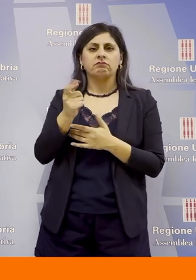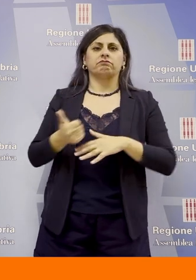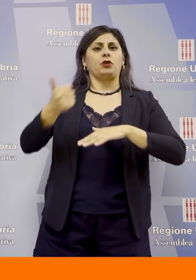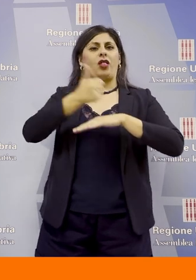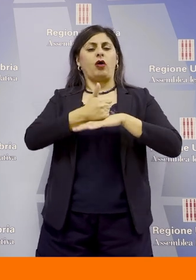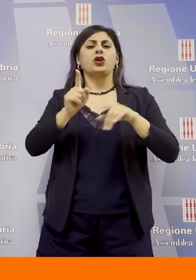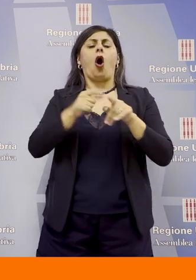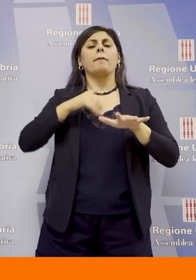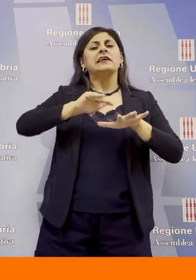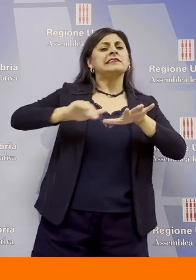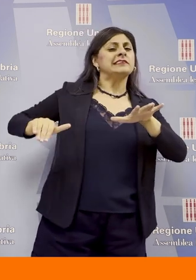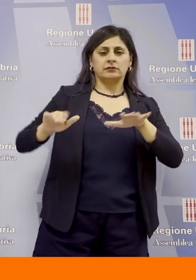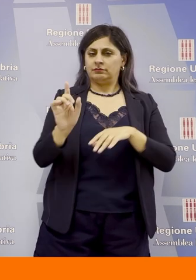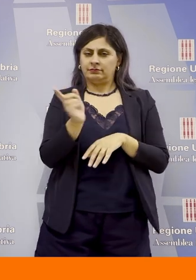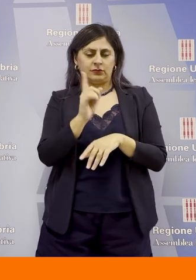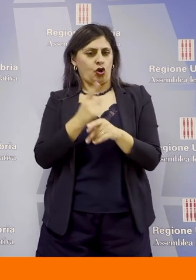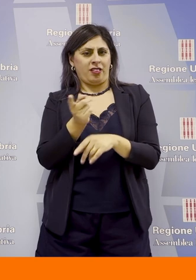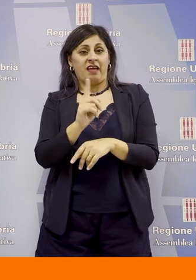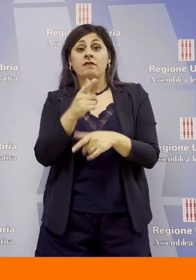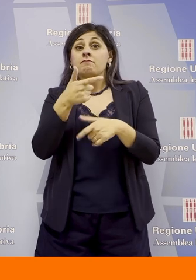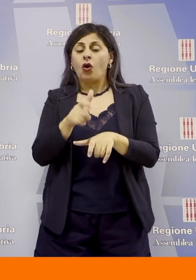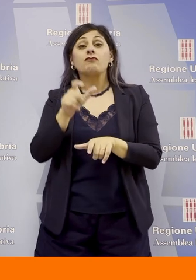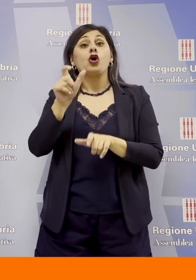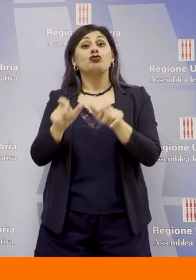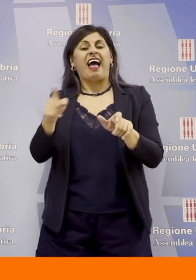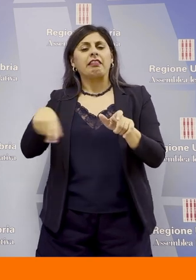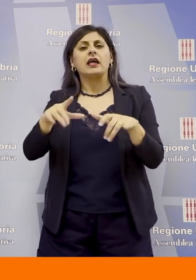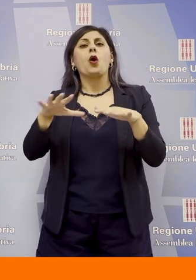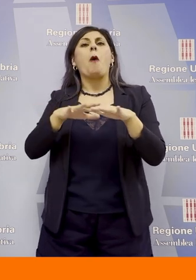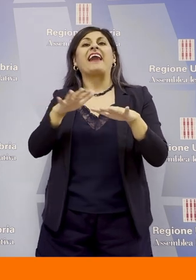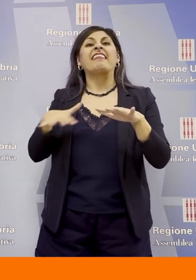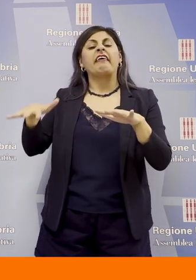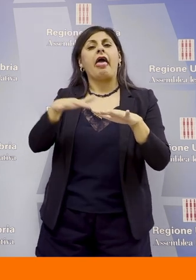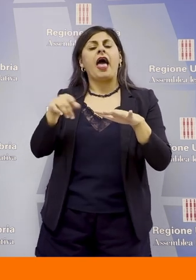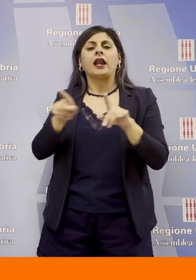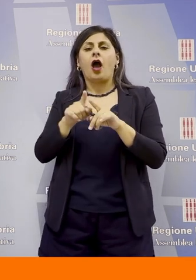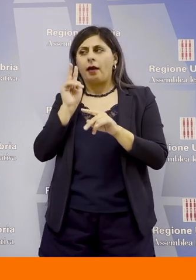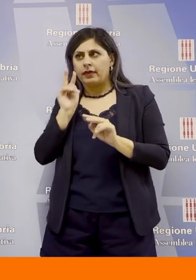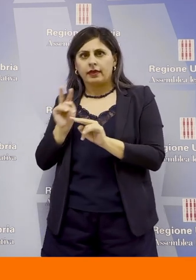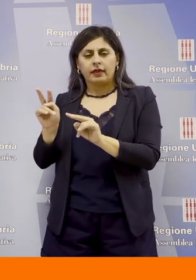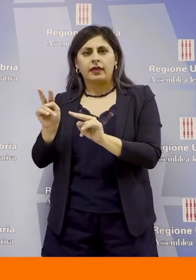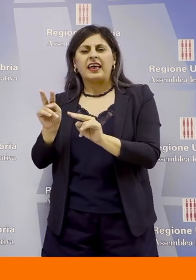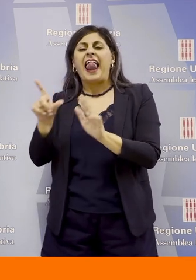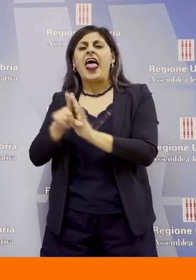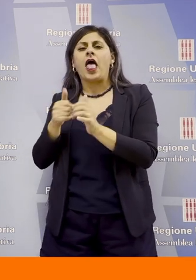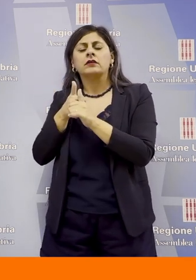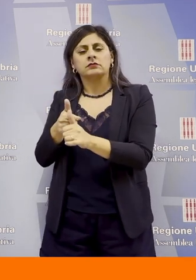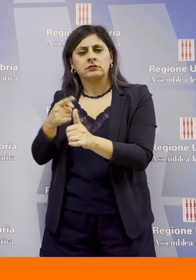dobbiamo escludere, non vogliamo escludere, perché a loro volta nei quartieri loro sono sentinelle, diciamo, di legalità. Sono sentinelle di